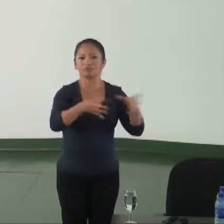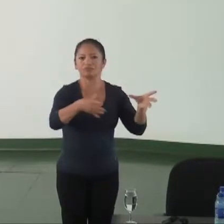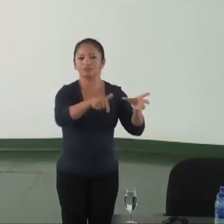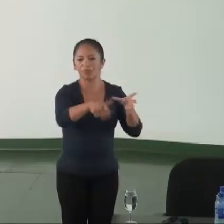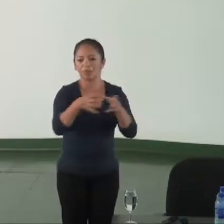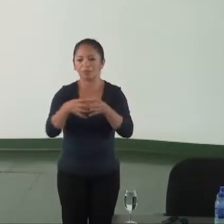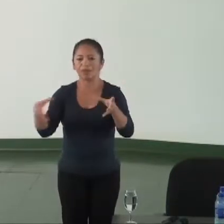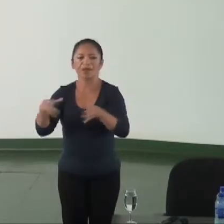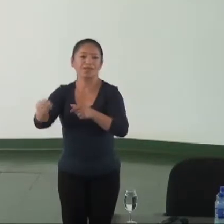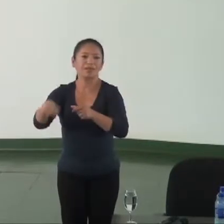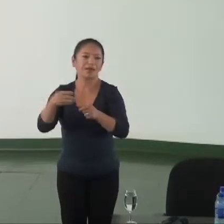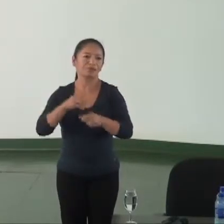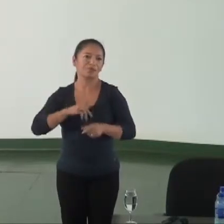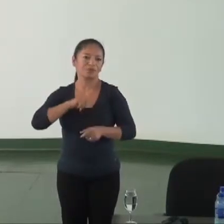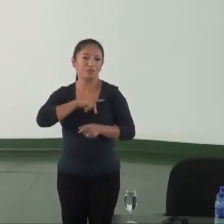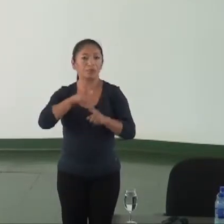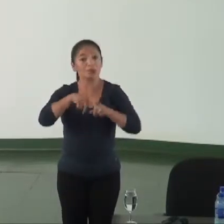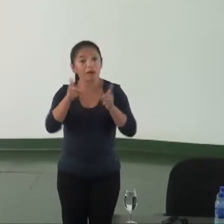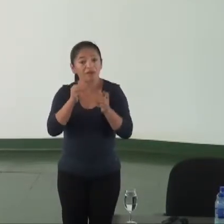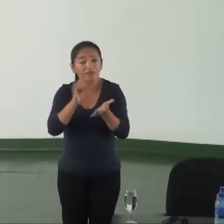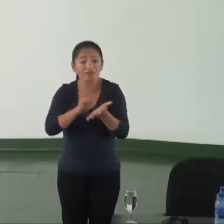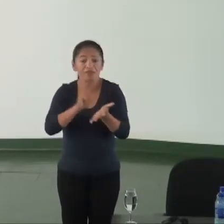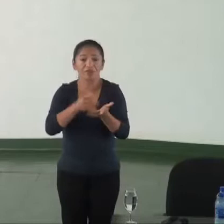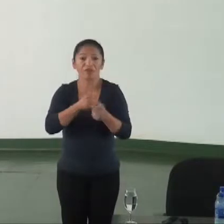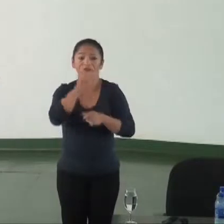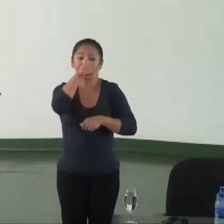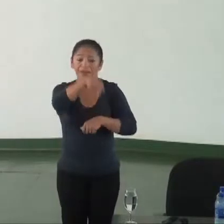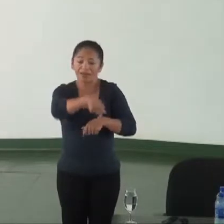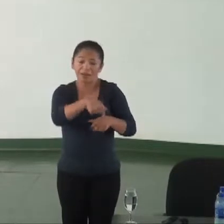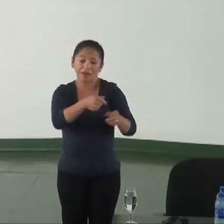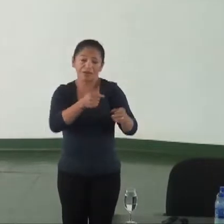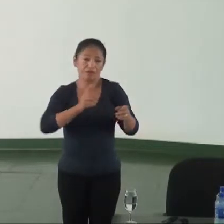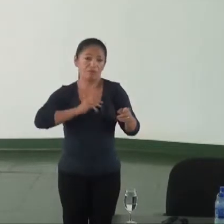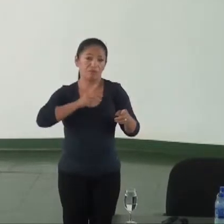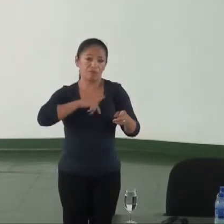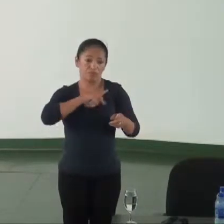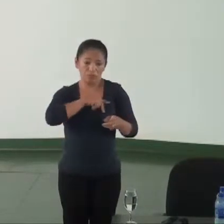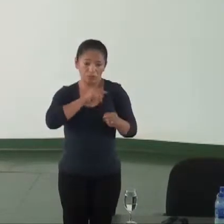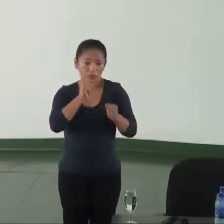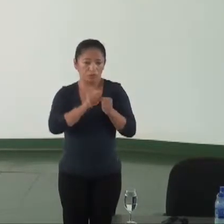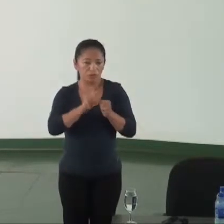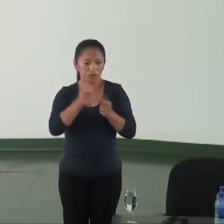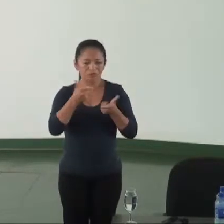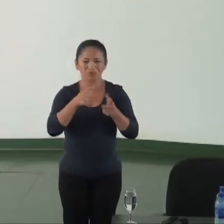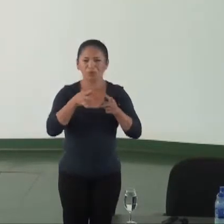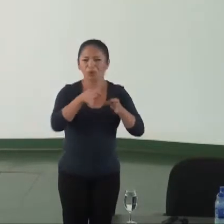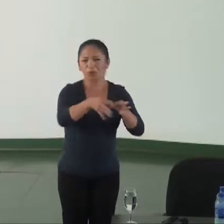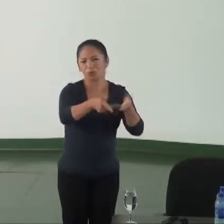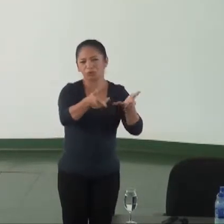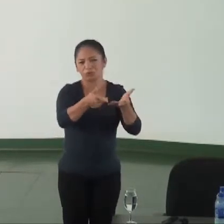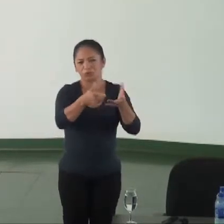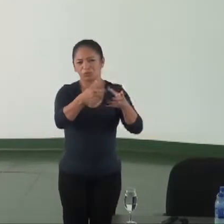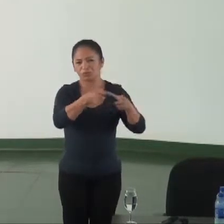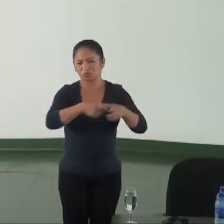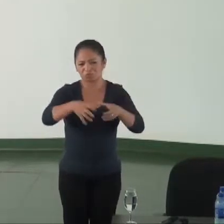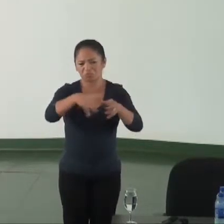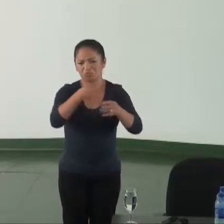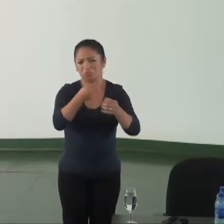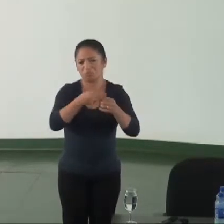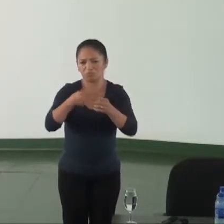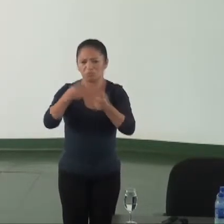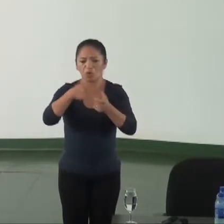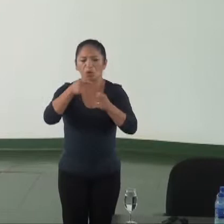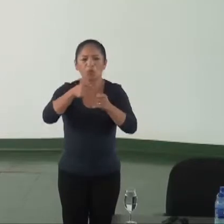Público, demandas que não são atendidas porque o Ministério Público tem relação com o poder local ou mesmo o poder estadual,